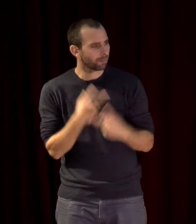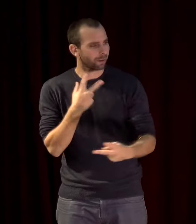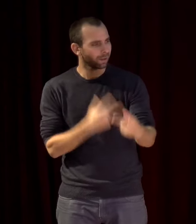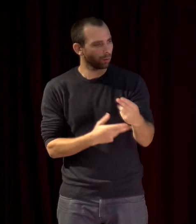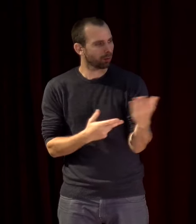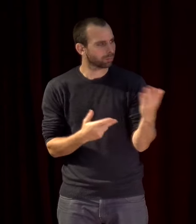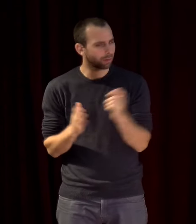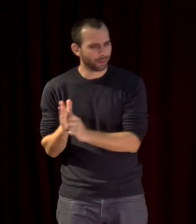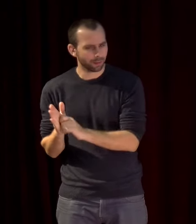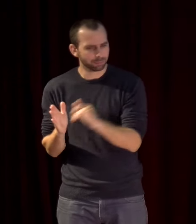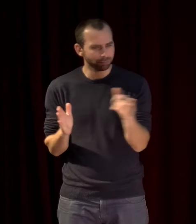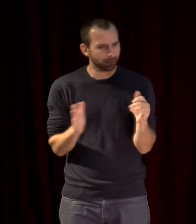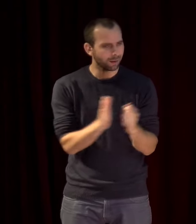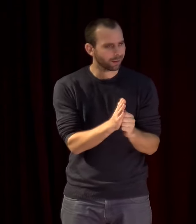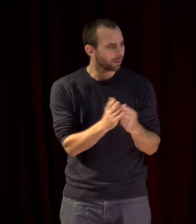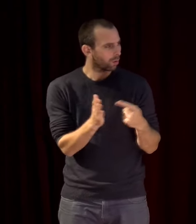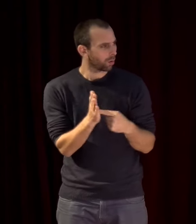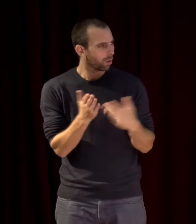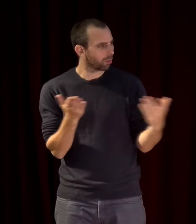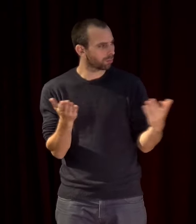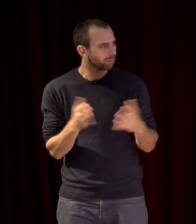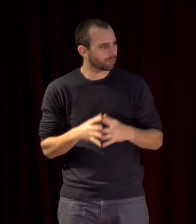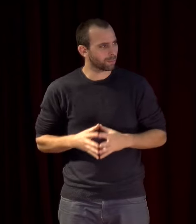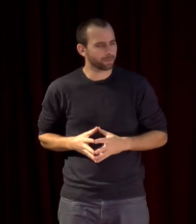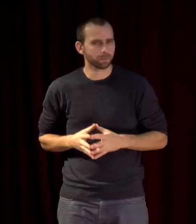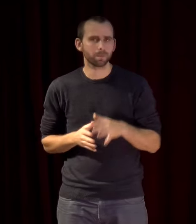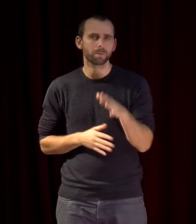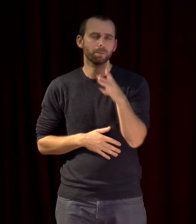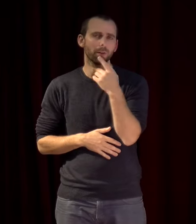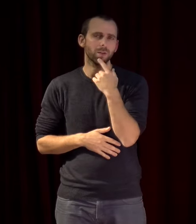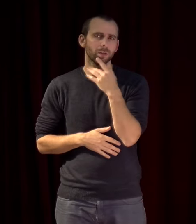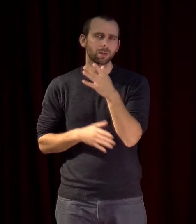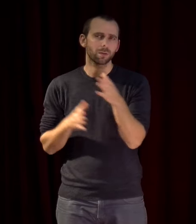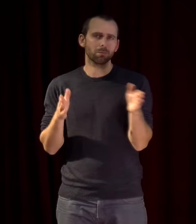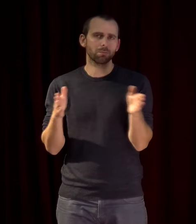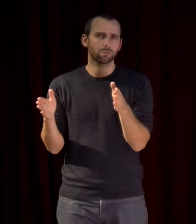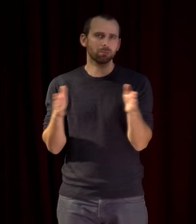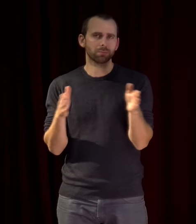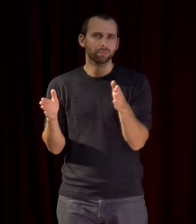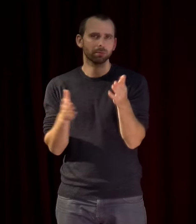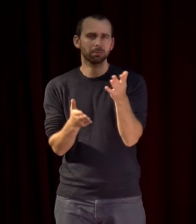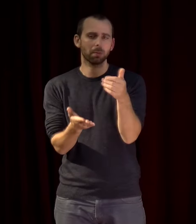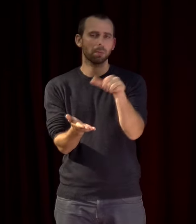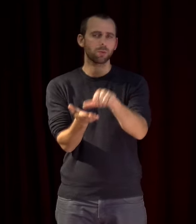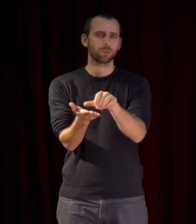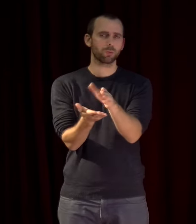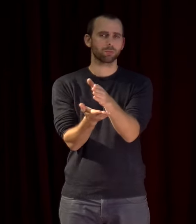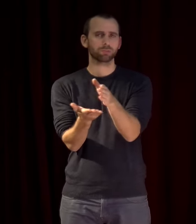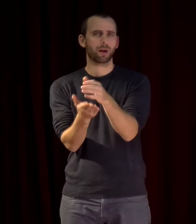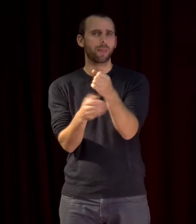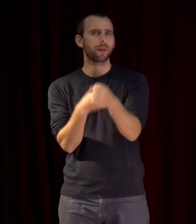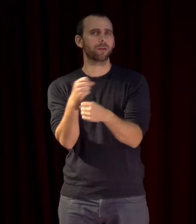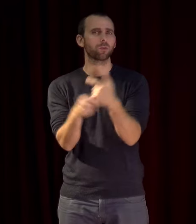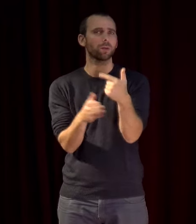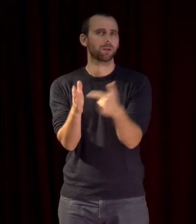dirais que ce moment-là correspond à quel moment politique aussi dans l'histoire de milieu des années 2000 genre 2004